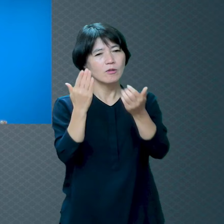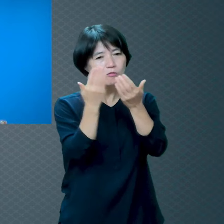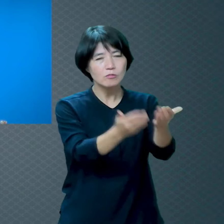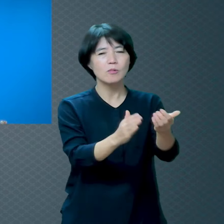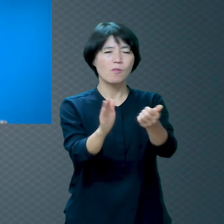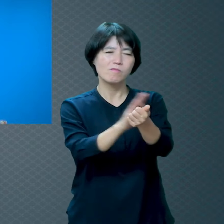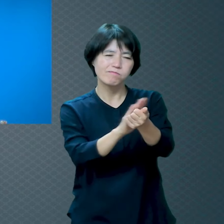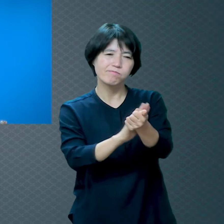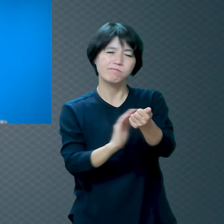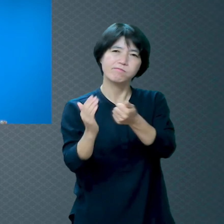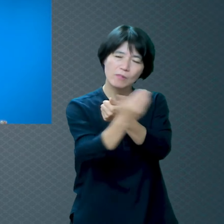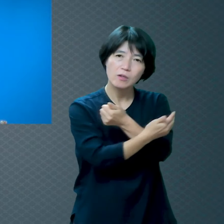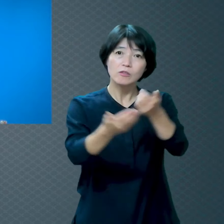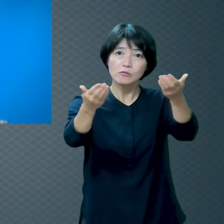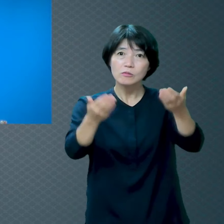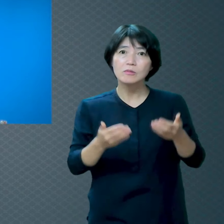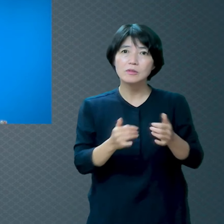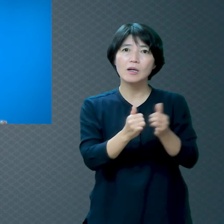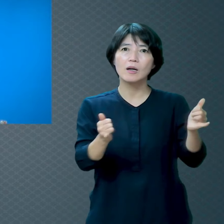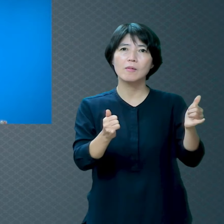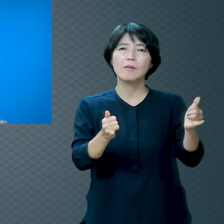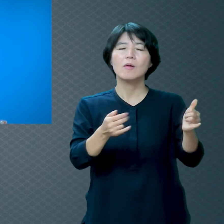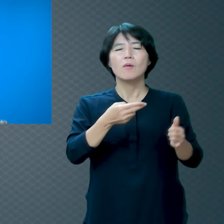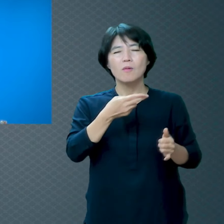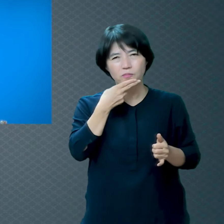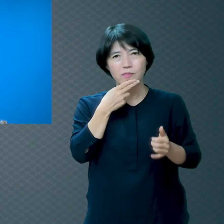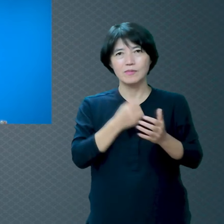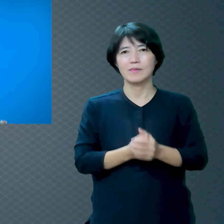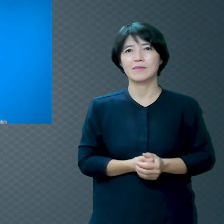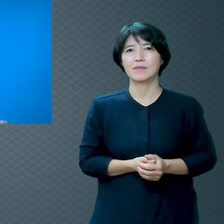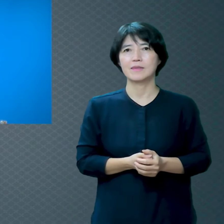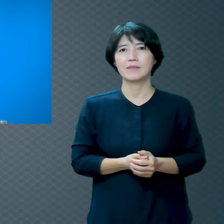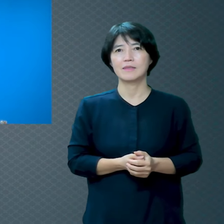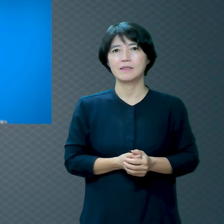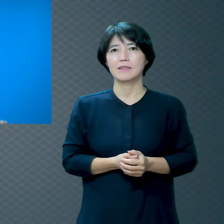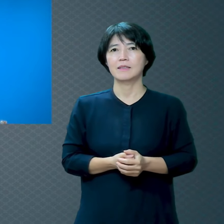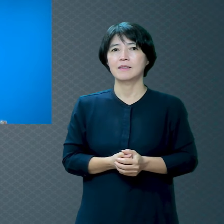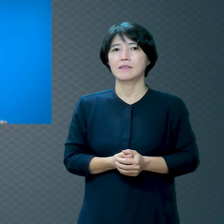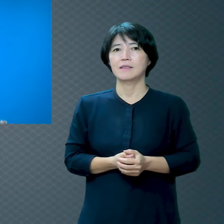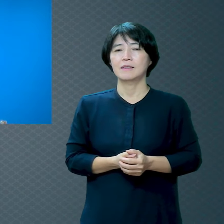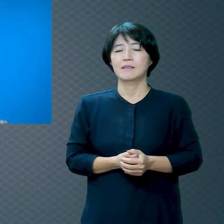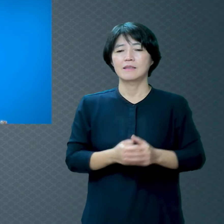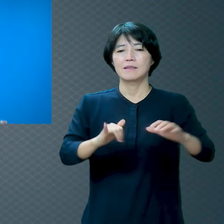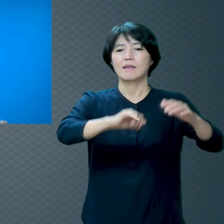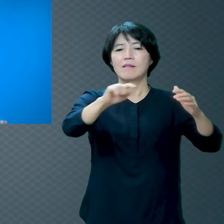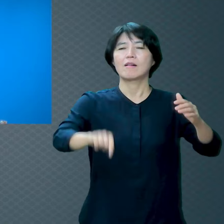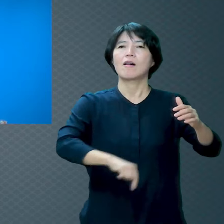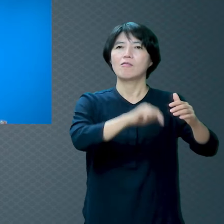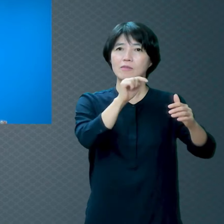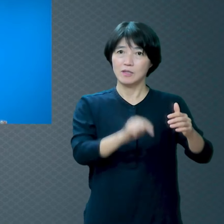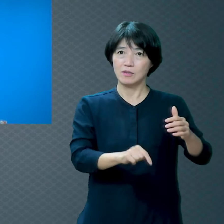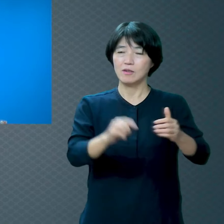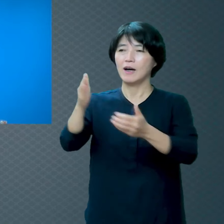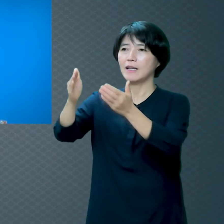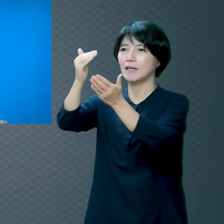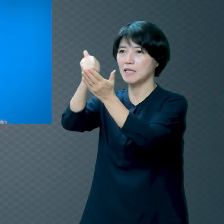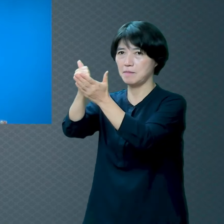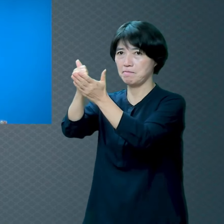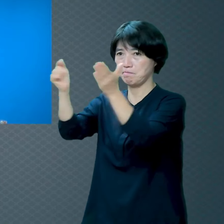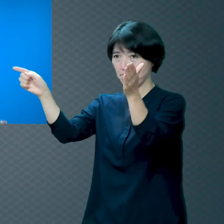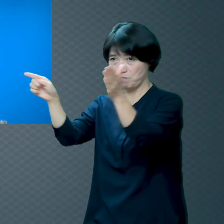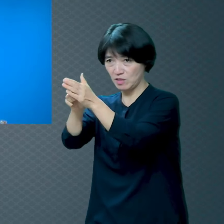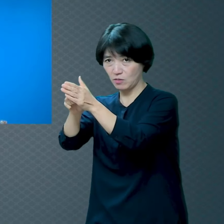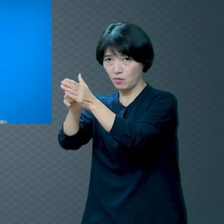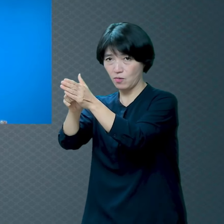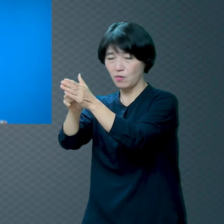그런데 하나님을 믿게 되면 믿음을 갖게 되면 영원한 천국에 가는 건